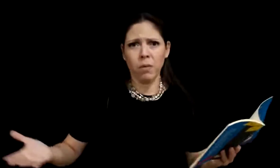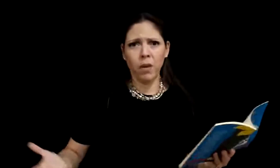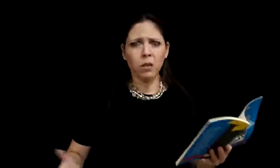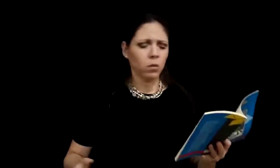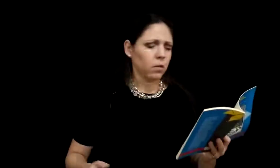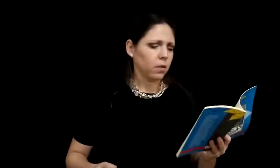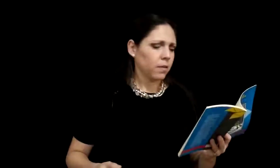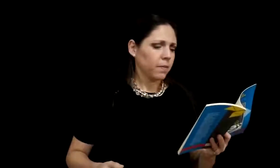perfecto.